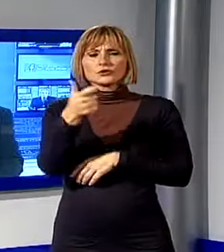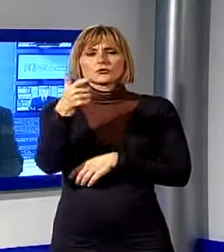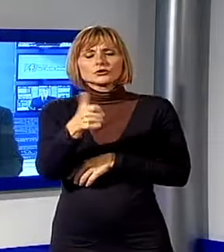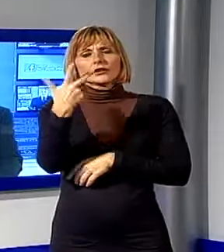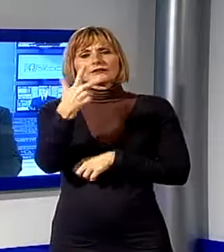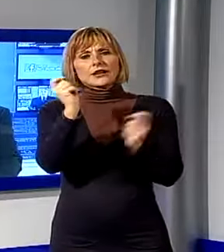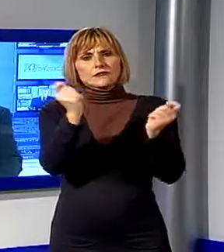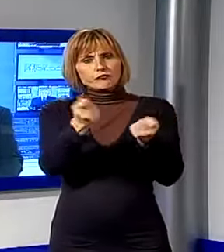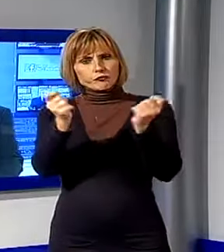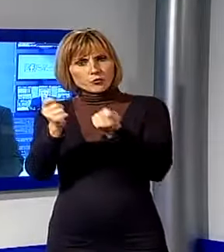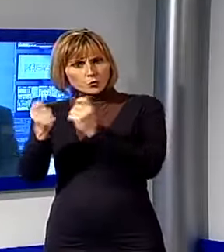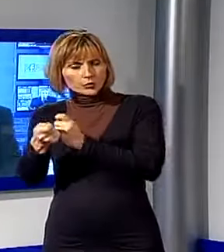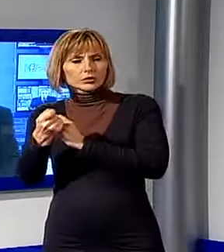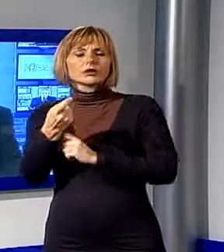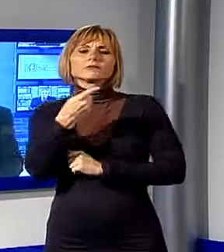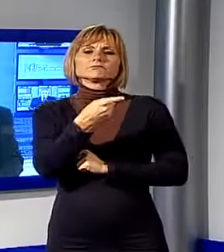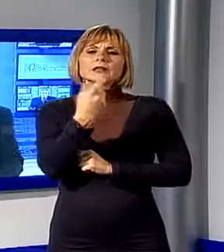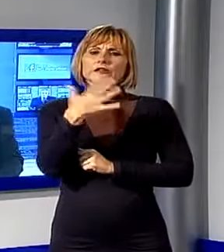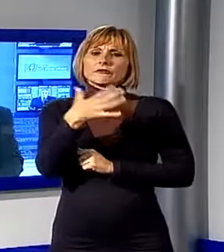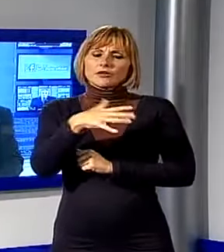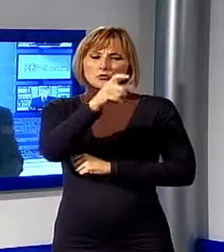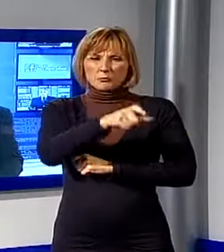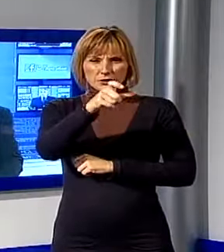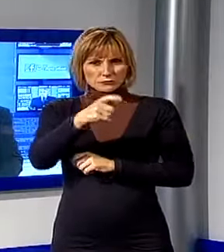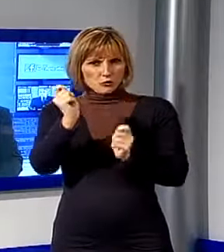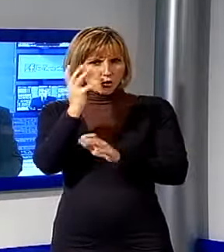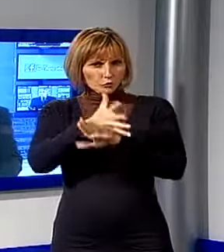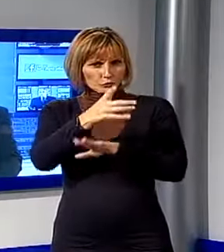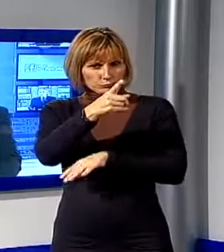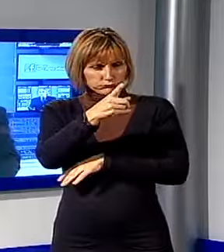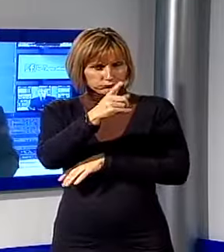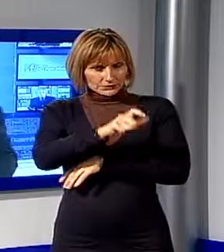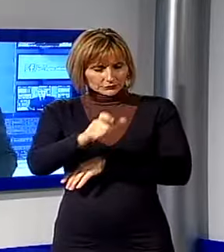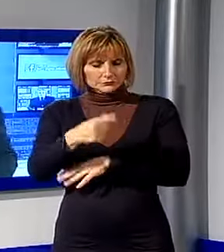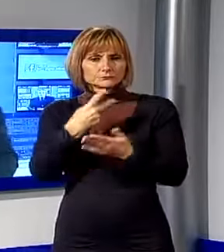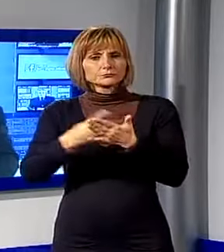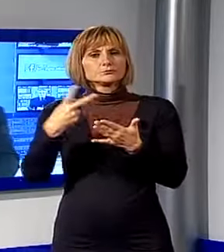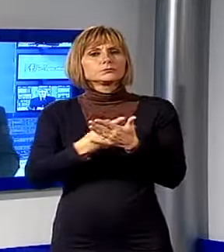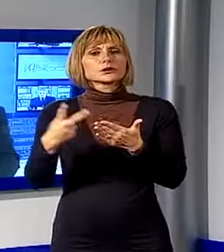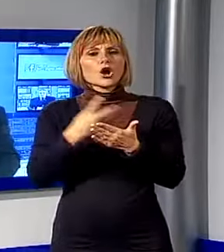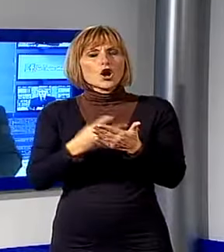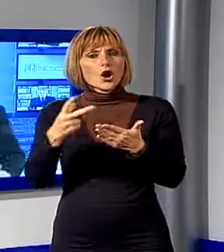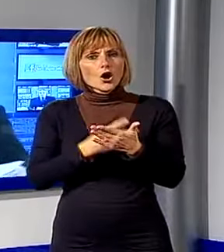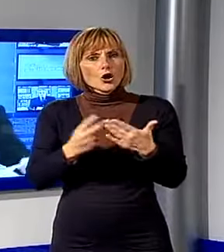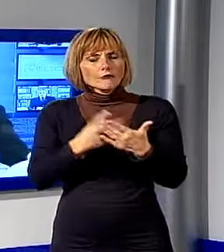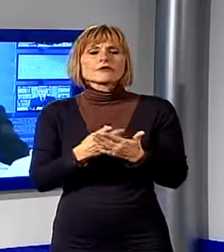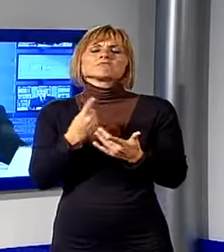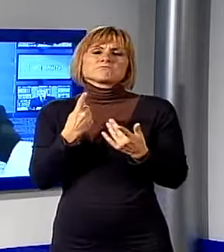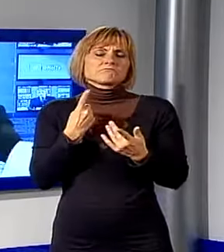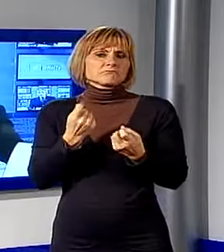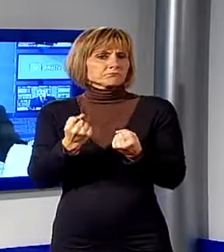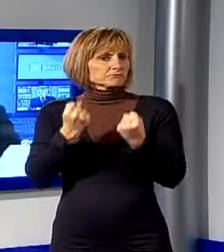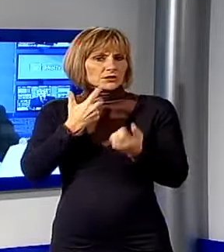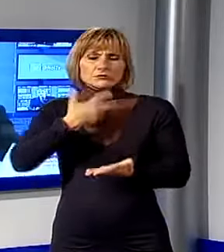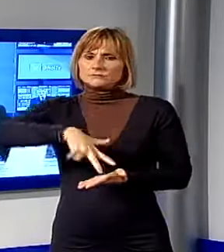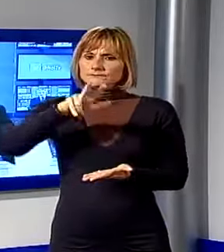furti e danni di viaggiatori commessi nel mese scorso. Le prove raccolte dalla polizia sono state in tal senso schiaccianti e hanno